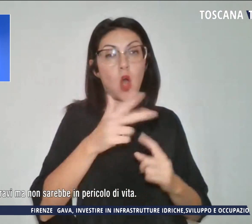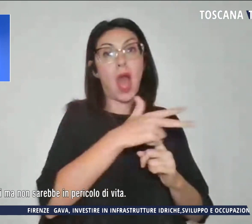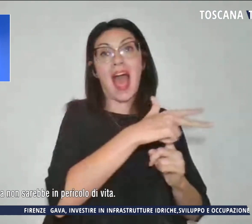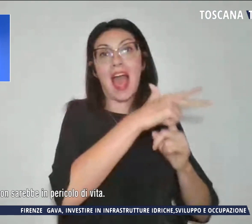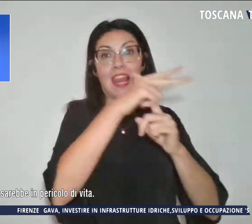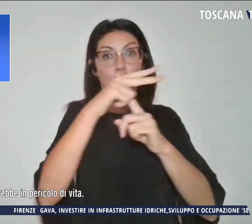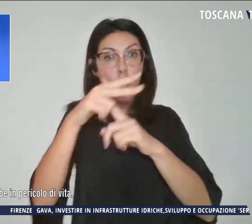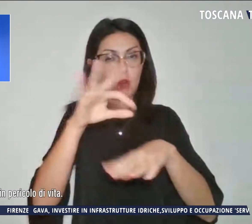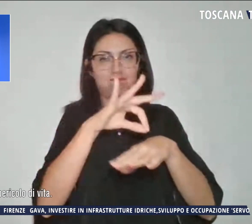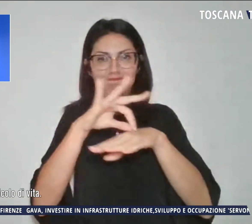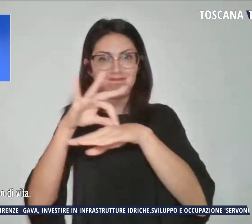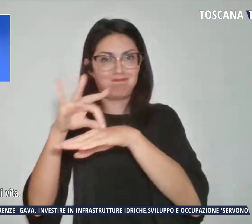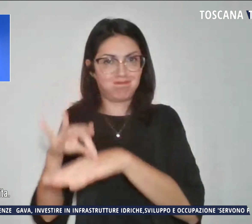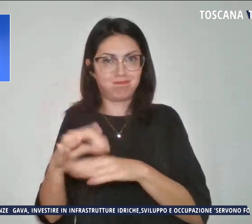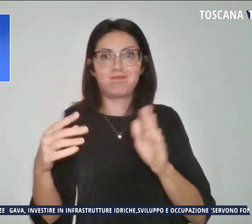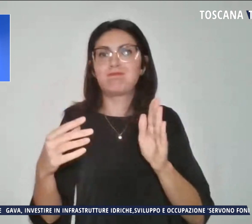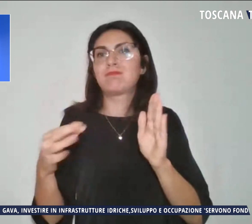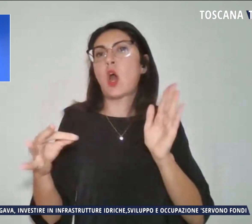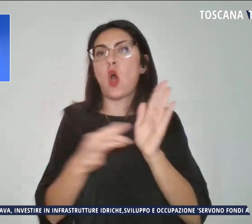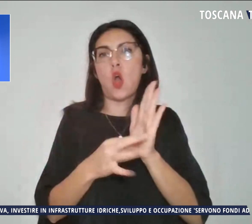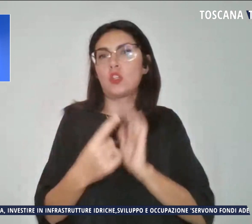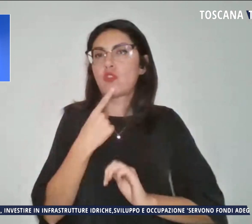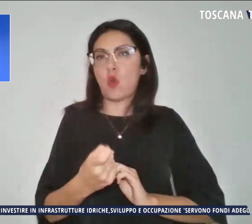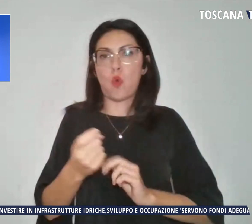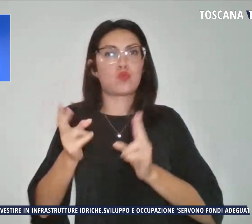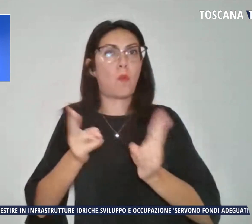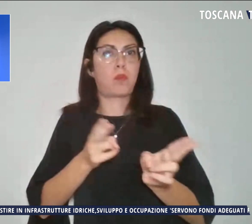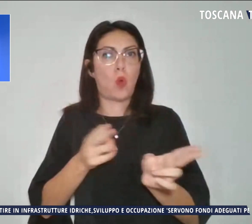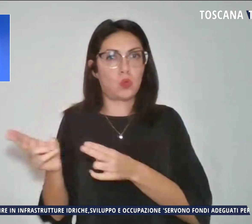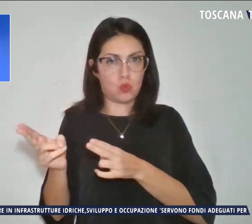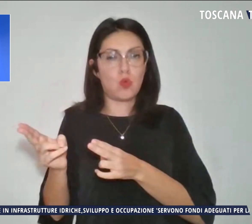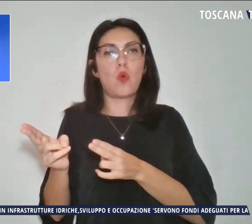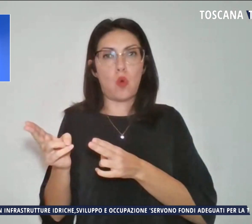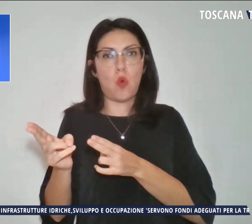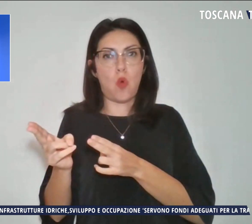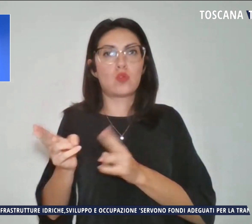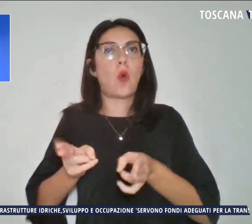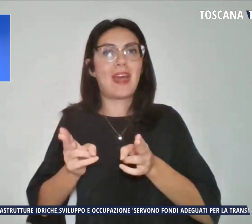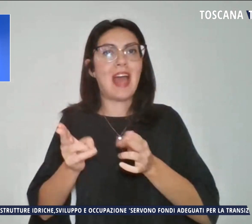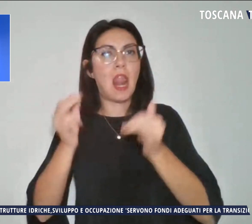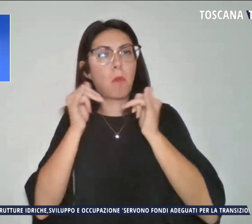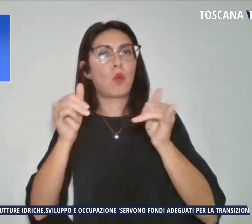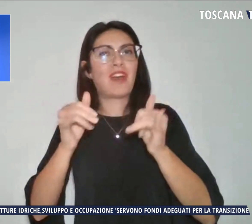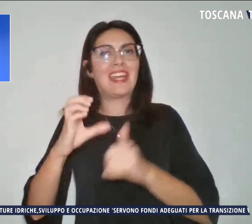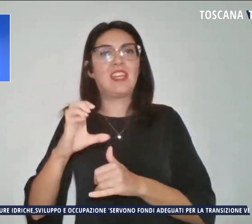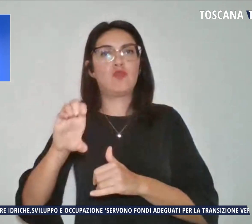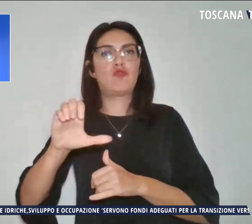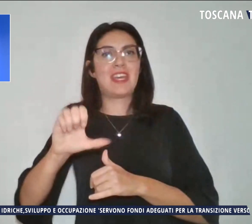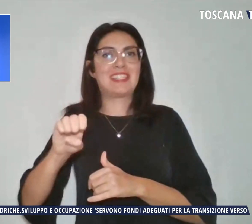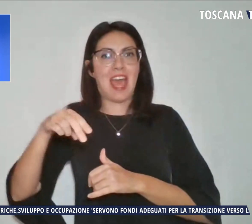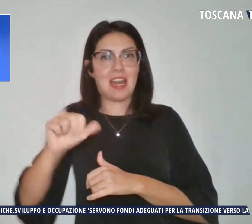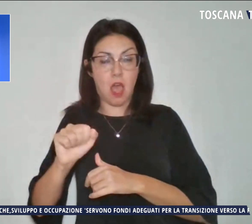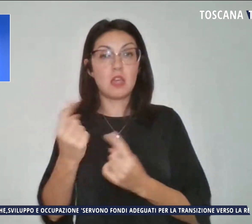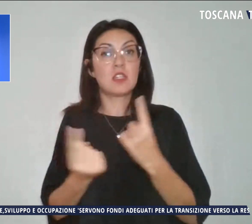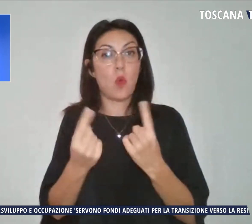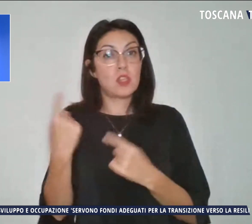codice rosso al pronto soccorso dell'ospedale Bufalini di Cesena. Le sue condizioni sono gravi